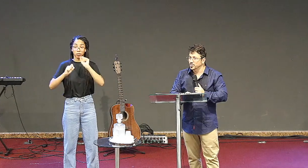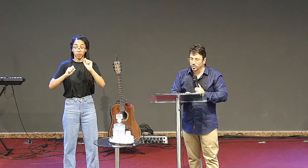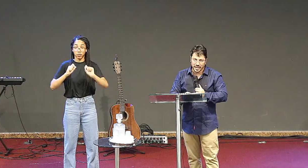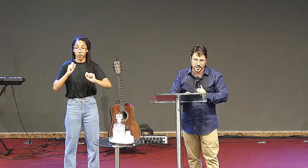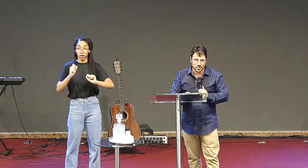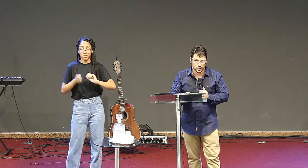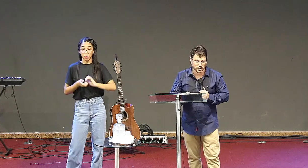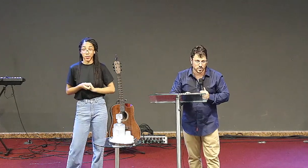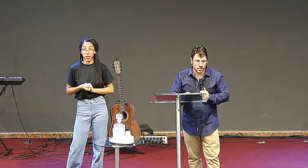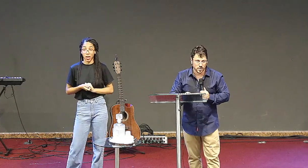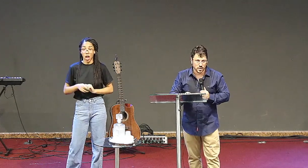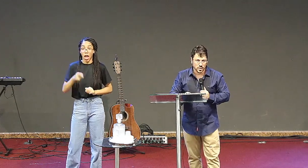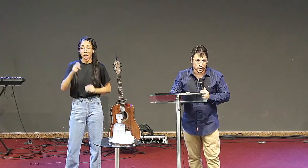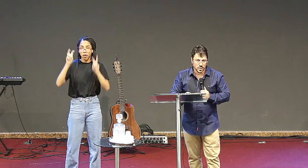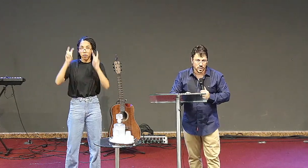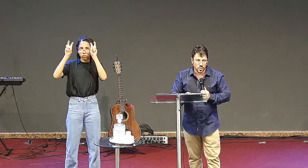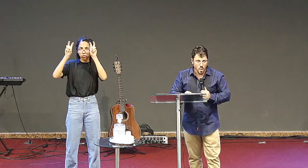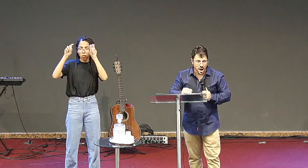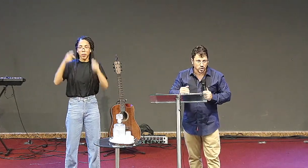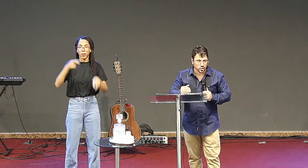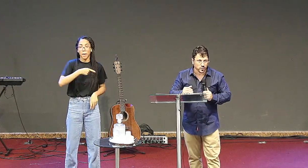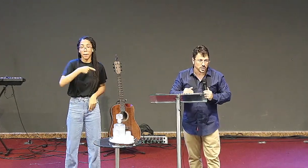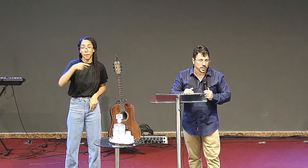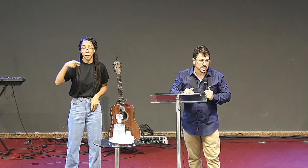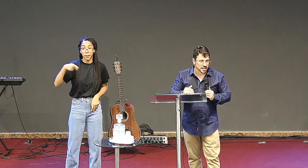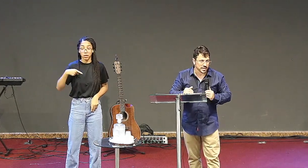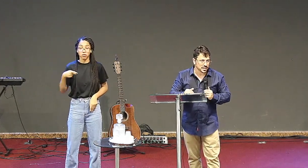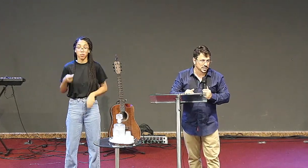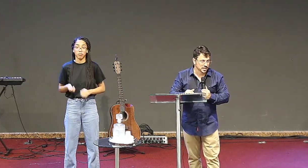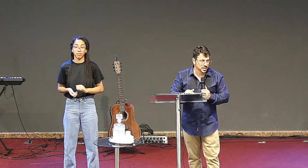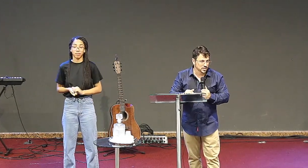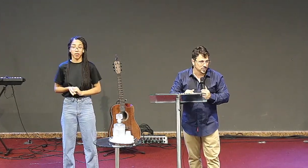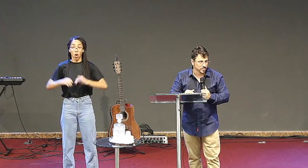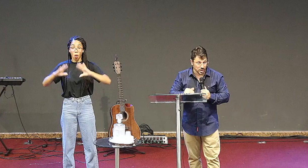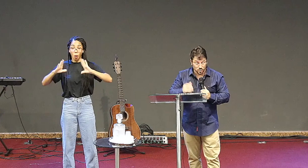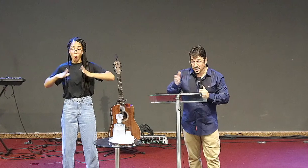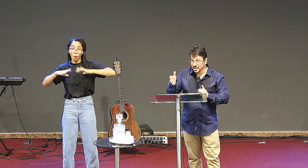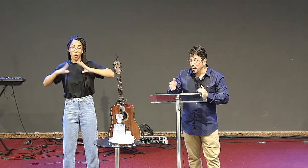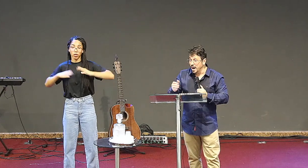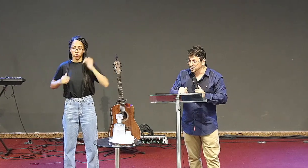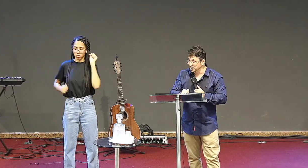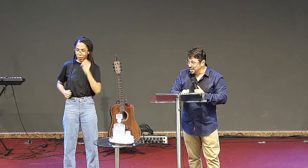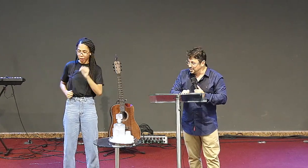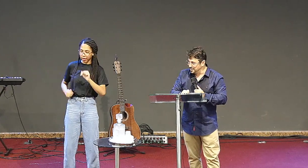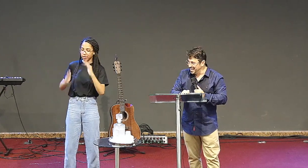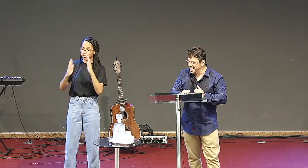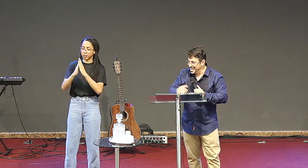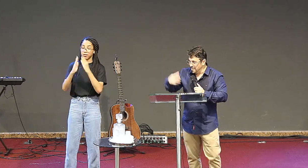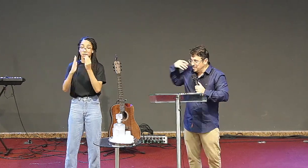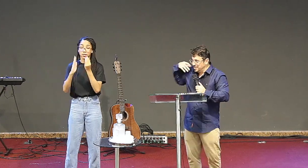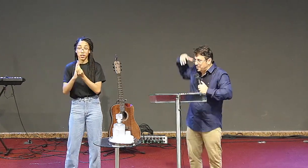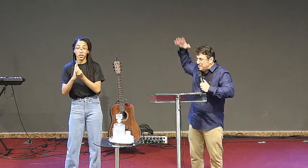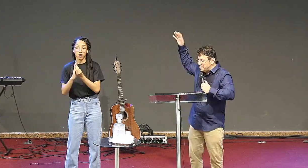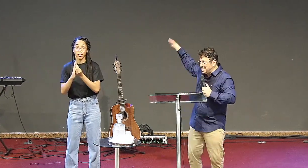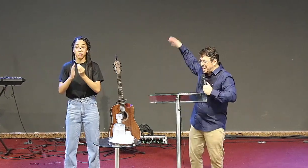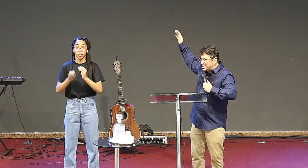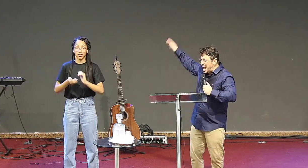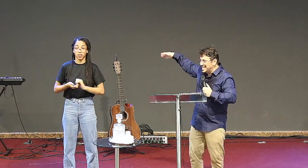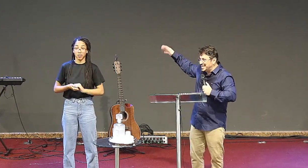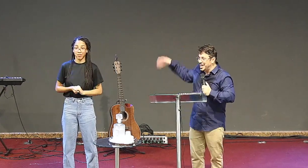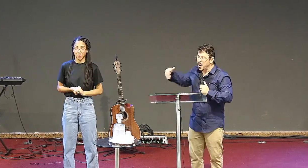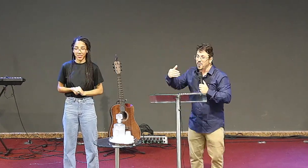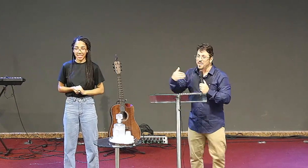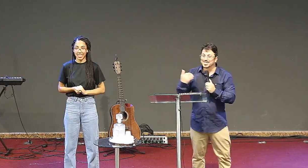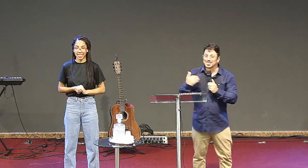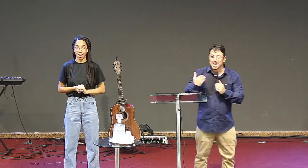entenda muito bem isso. O anjo de vocês aqui nessa igreja, para usar a linguagem do texto, daqui a pouco o pessoal vai me imaginar de